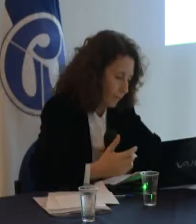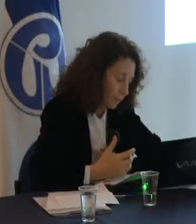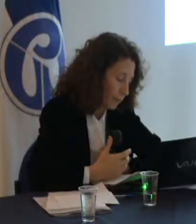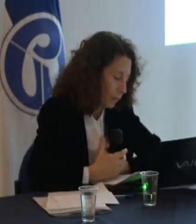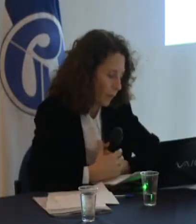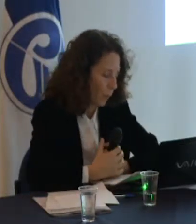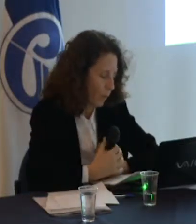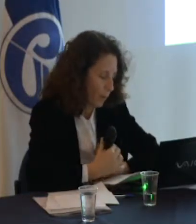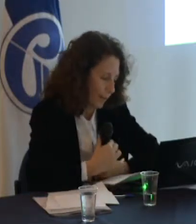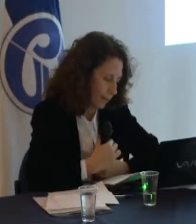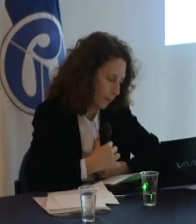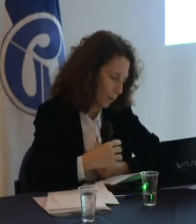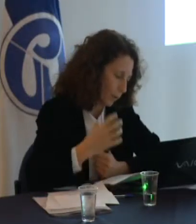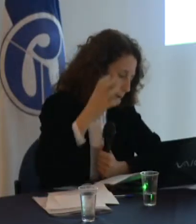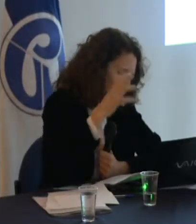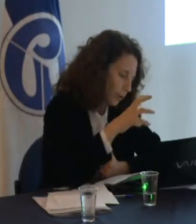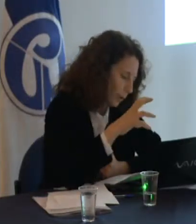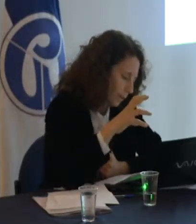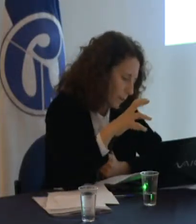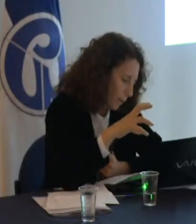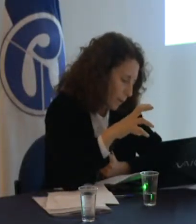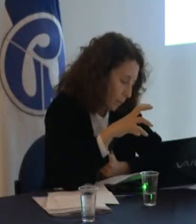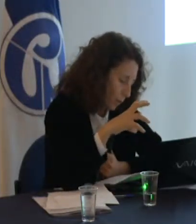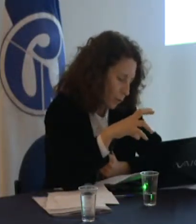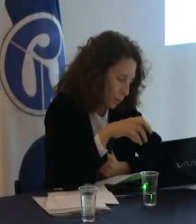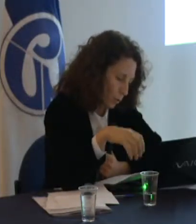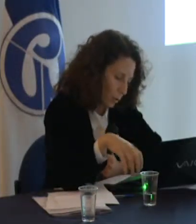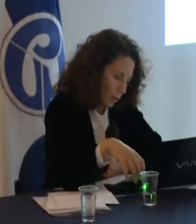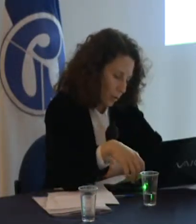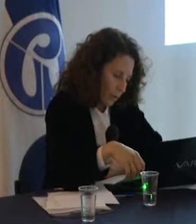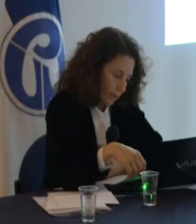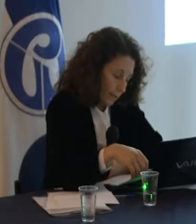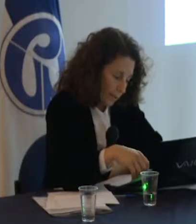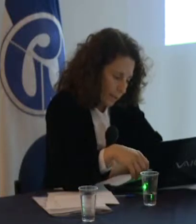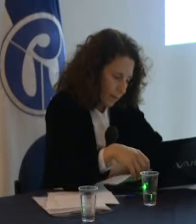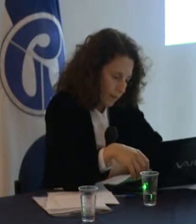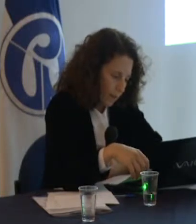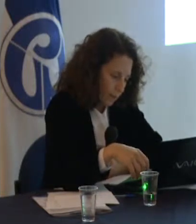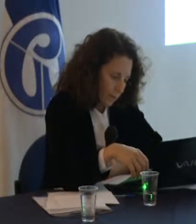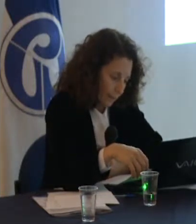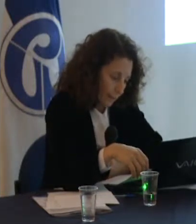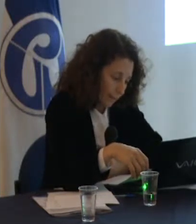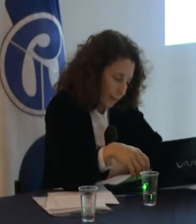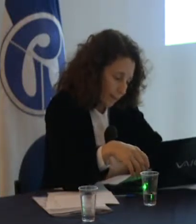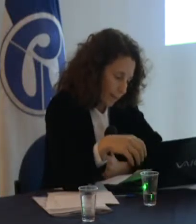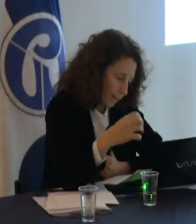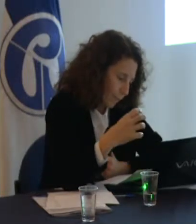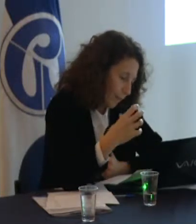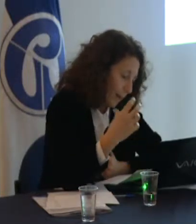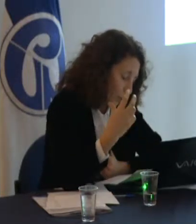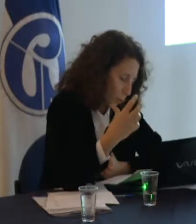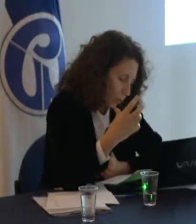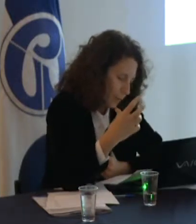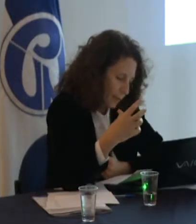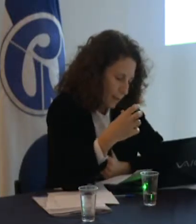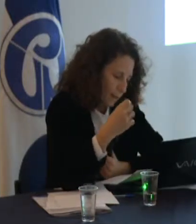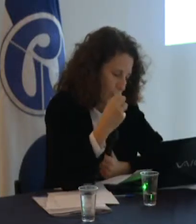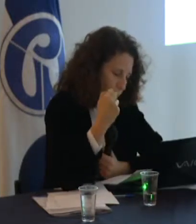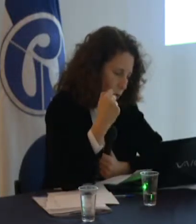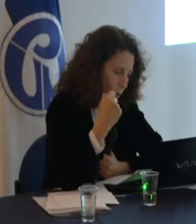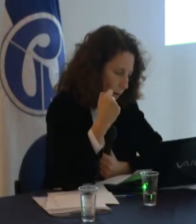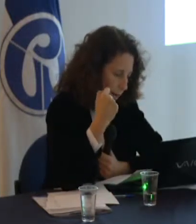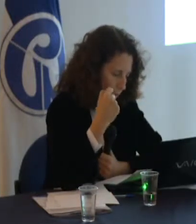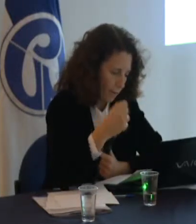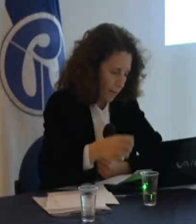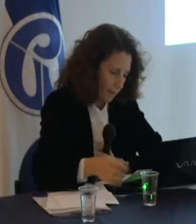hay un tercer sentido de la igualdad que está comprometido en ese momento inicial que refiere a la